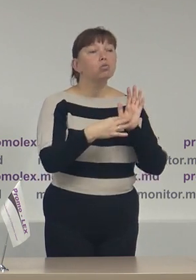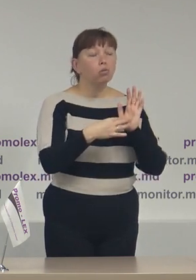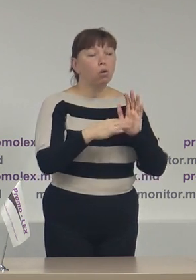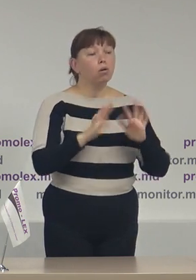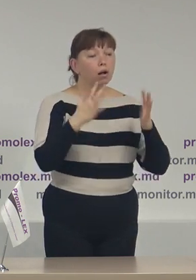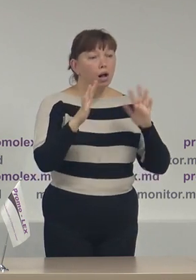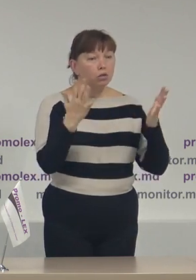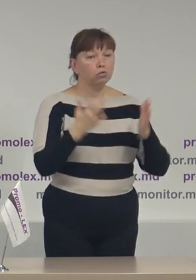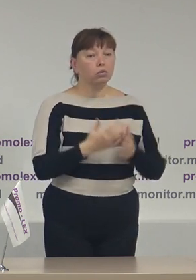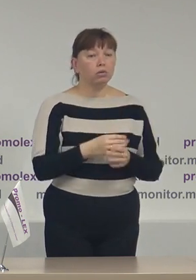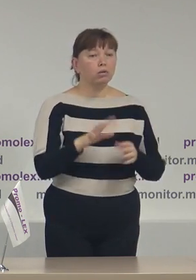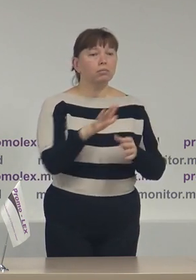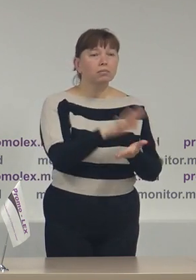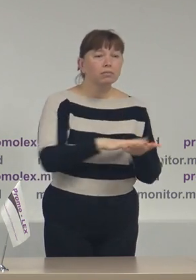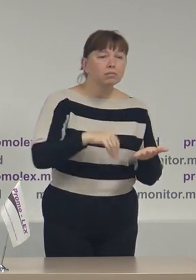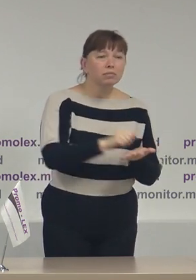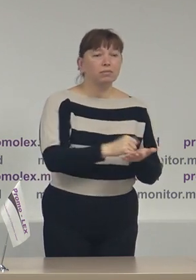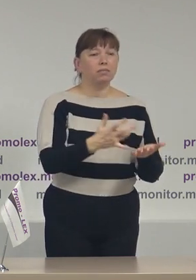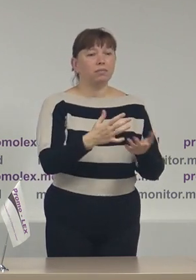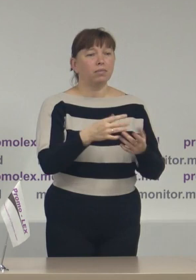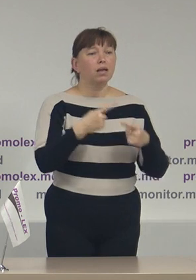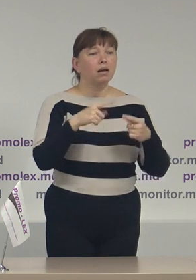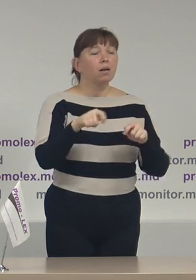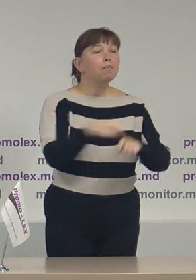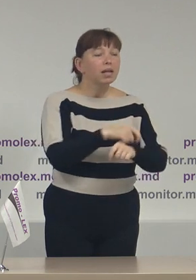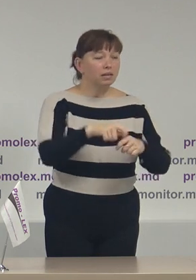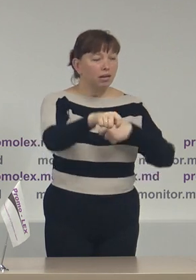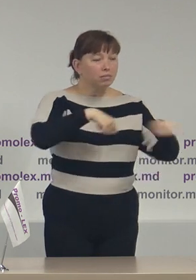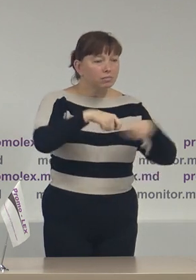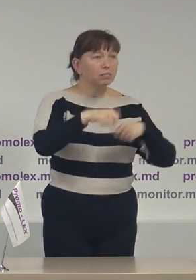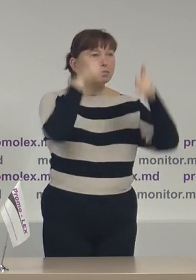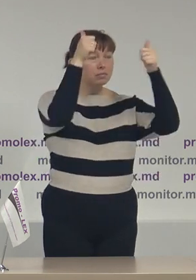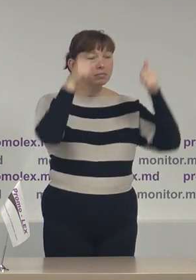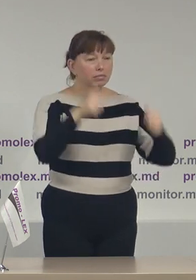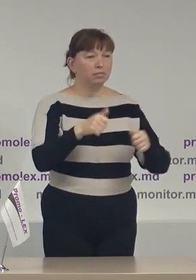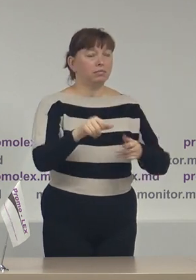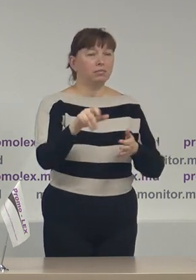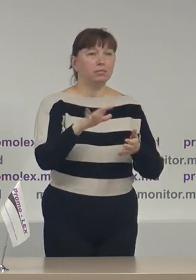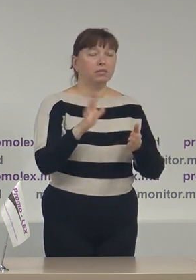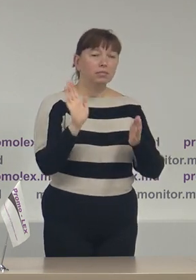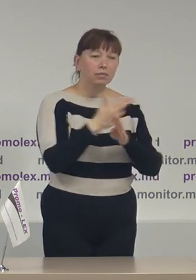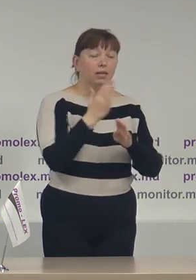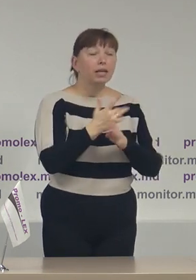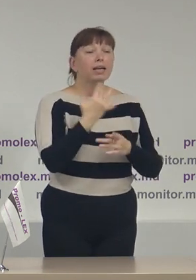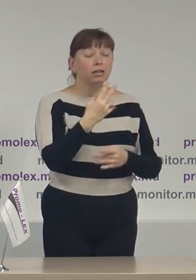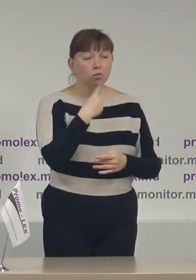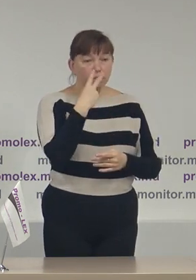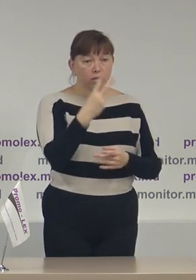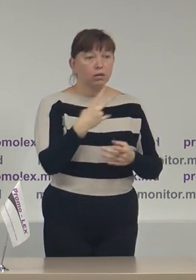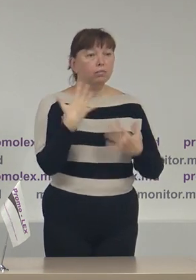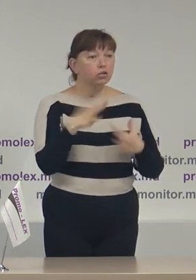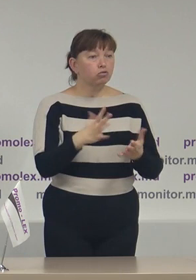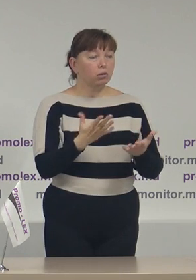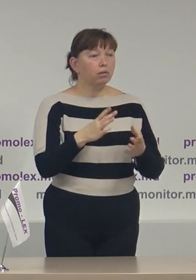intimidare, distrugerea billboard-urilor, materialelor de agitație electorală. Deci, din câte se vede, tensiunea